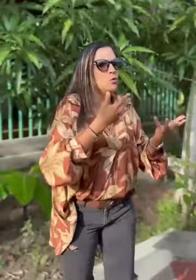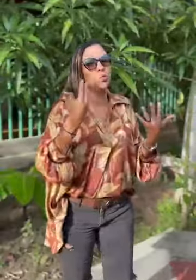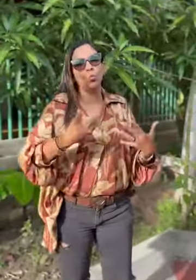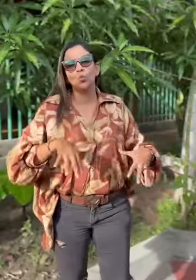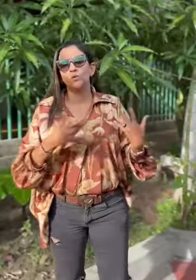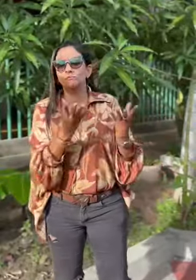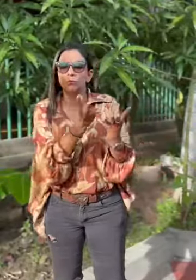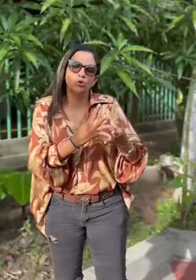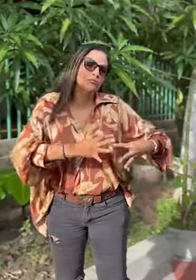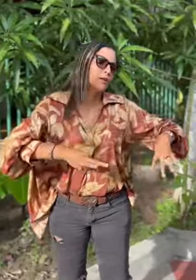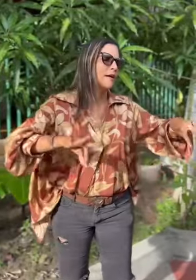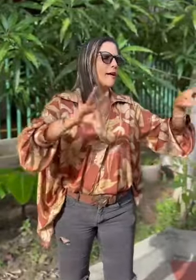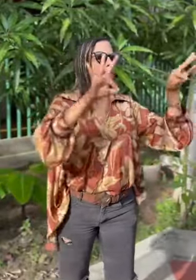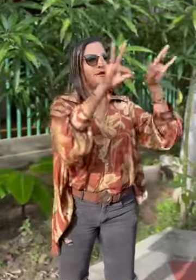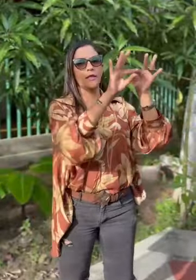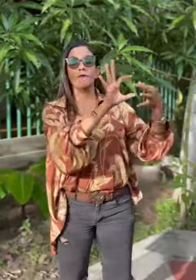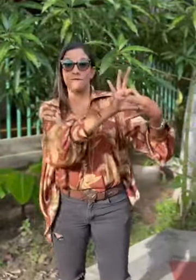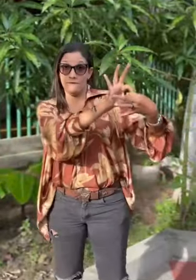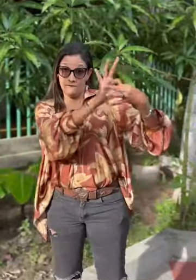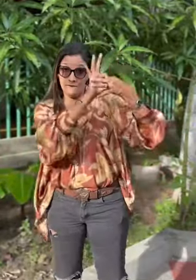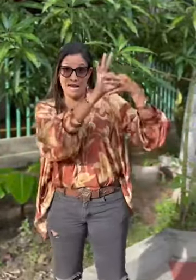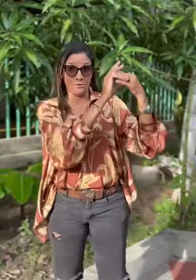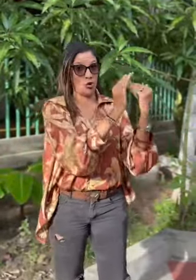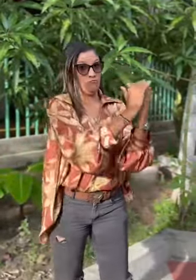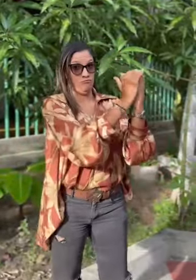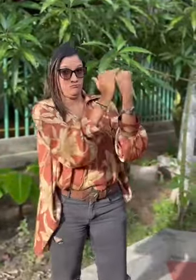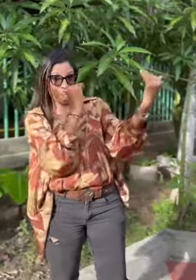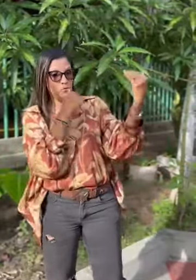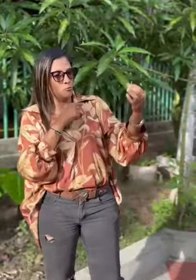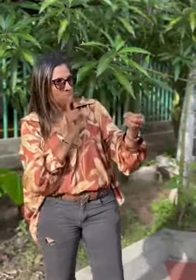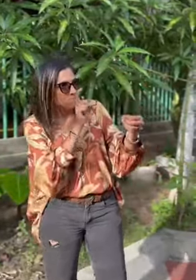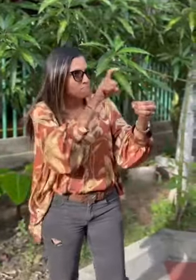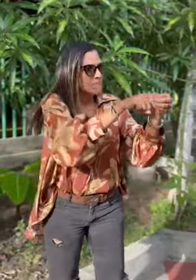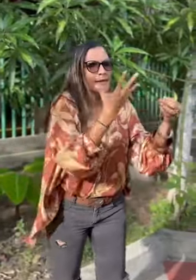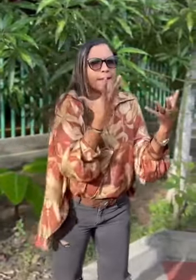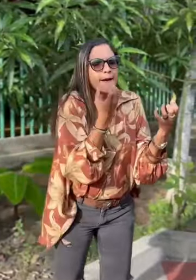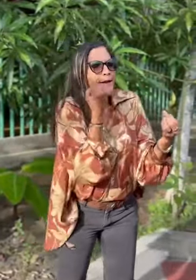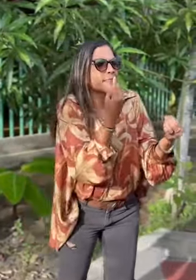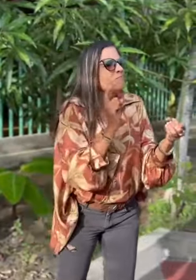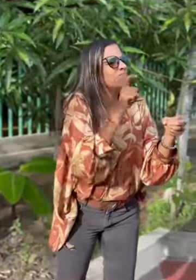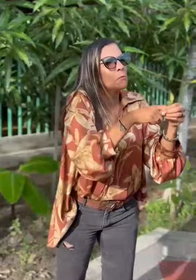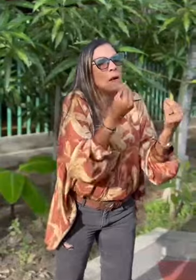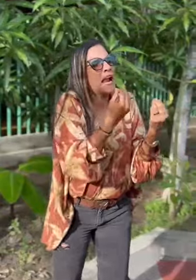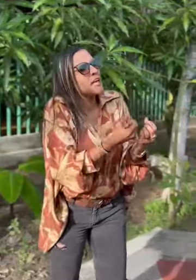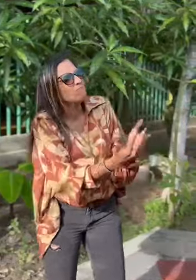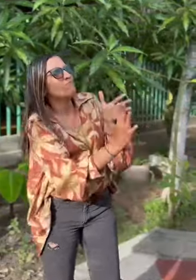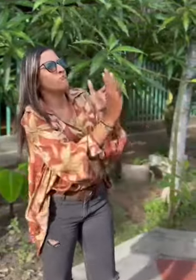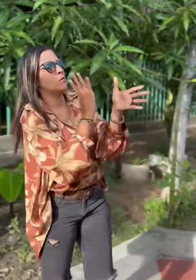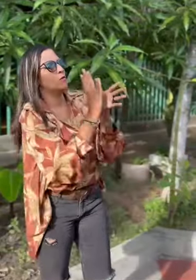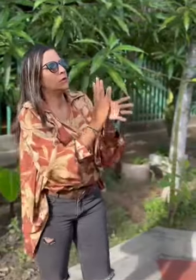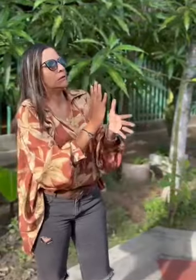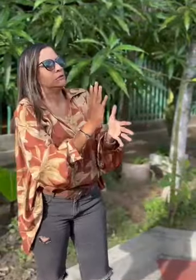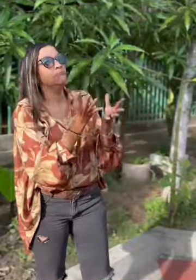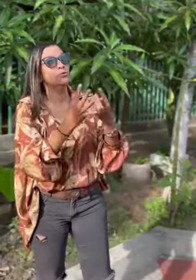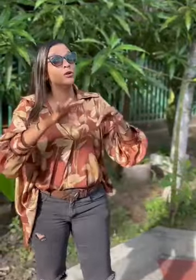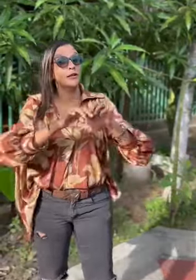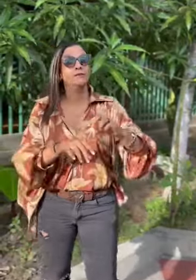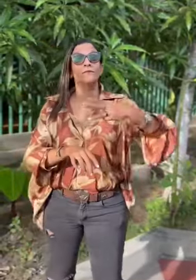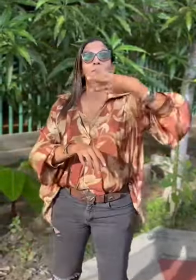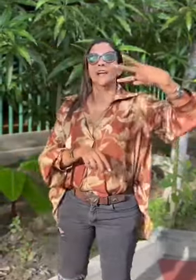Estuve en ese espacio por invitación de Fenascol. Me inscribí para recibir la información de gran relevancia en esta actividad. Allí se centró en tres puntos